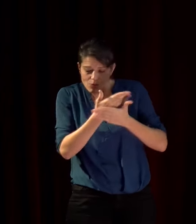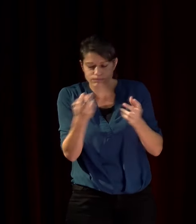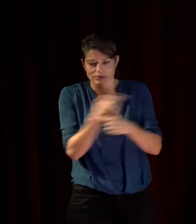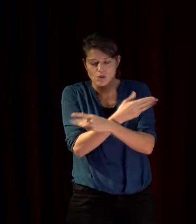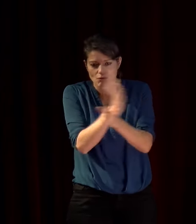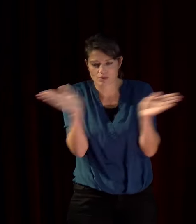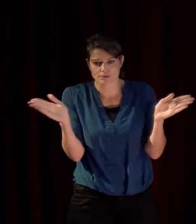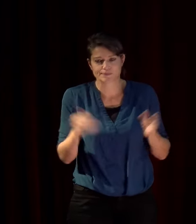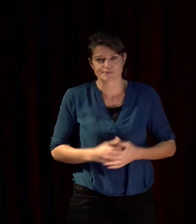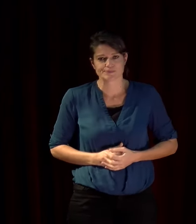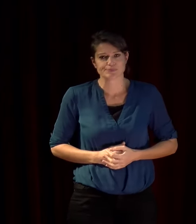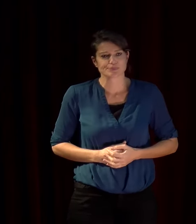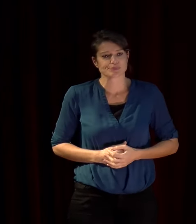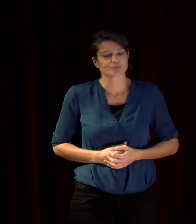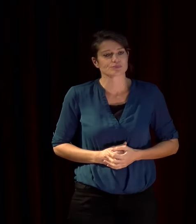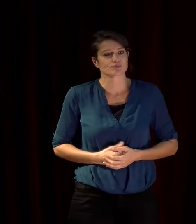aujourd'hui